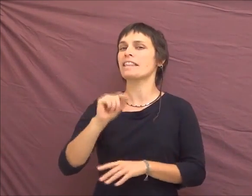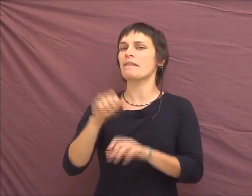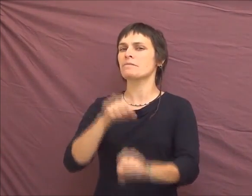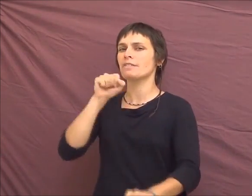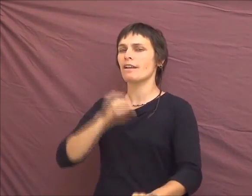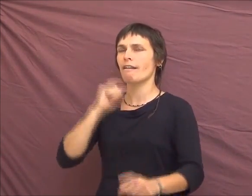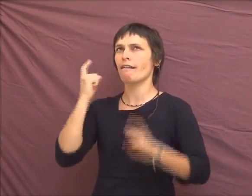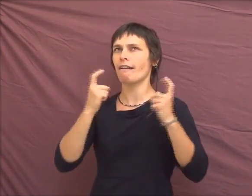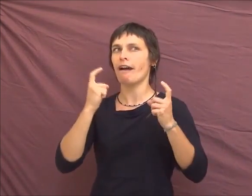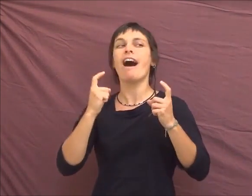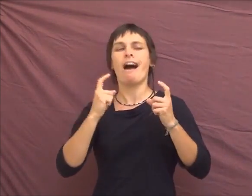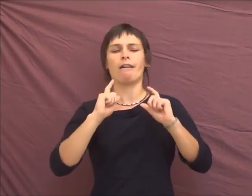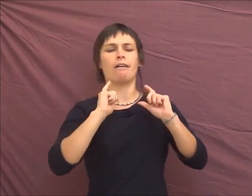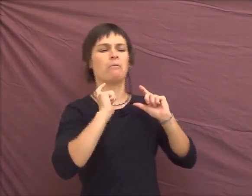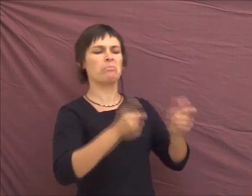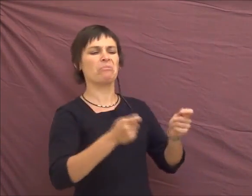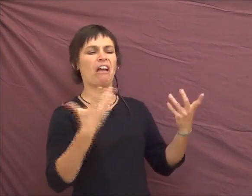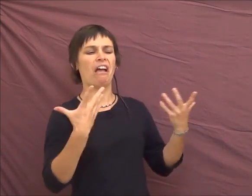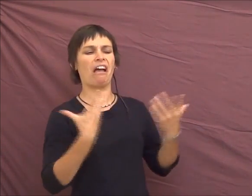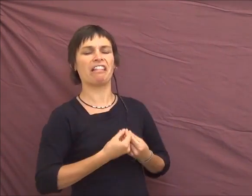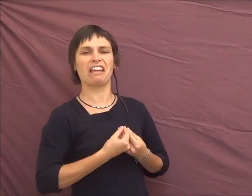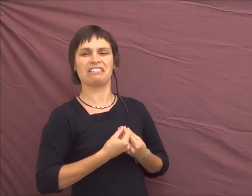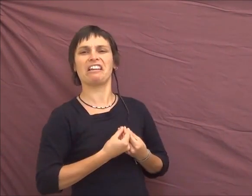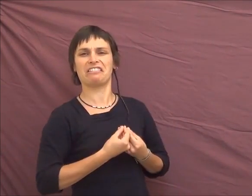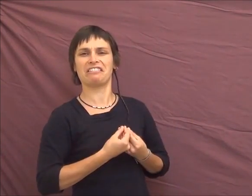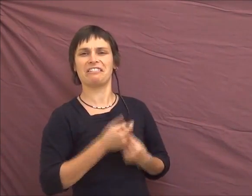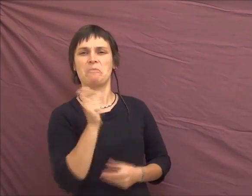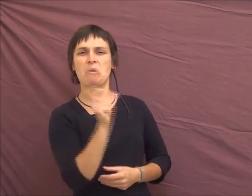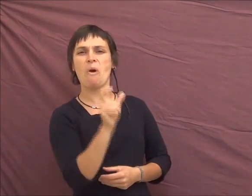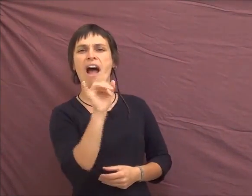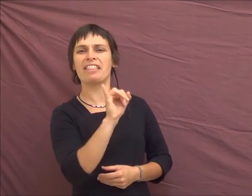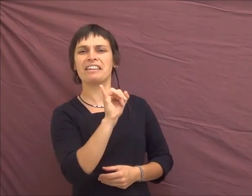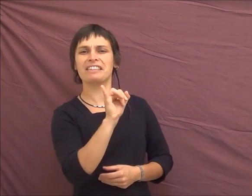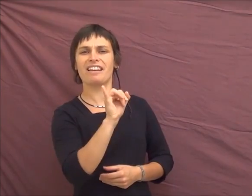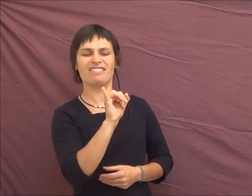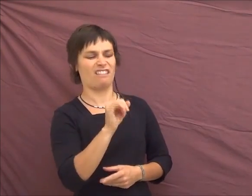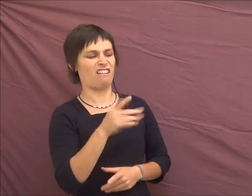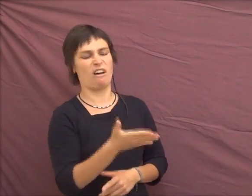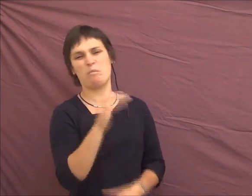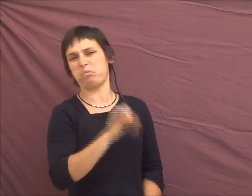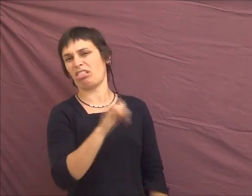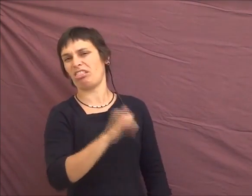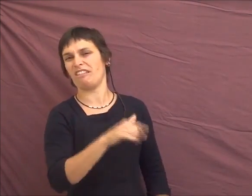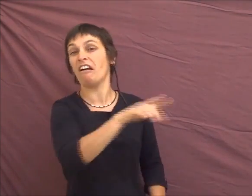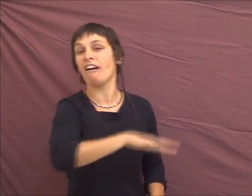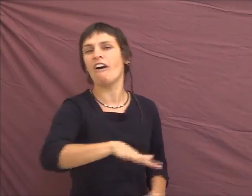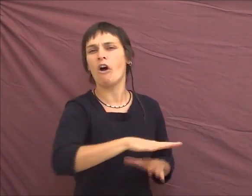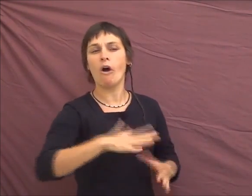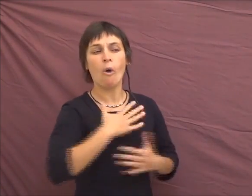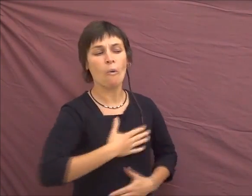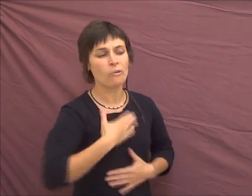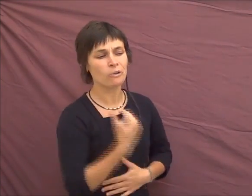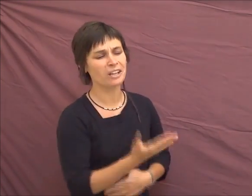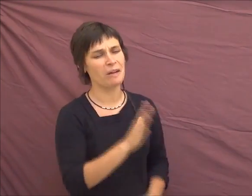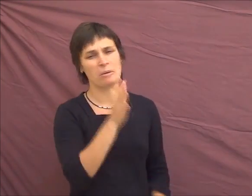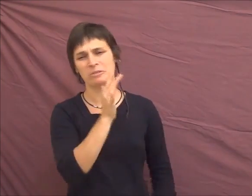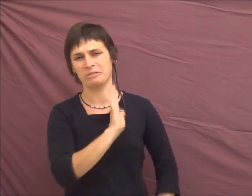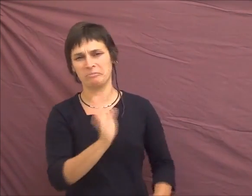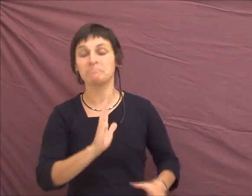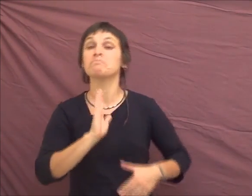Alors, au début du XXe siècle, ils ont dit, waouh, on va les appeler intersexes, parce que ça, c'est tout pourri, et ils ne pourront pas être heureux